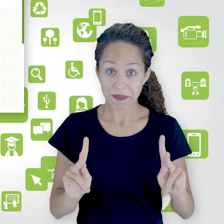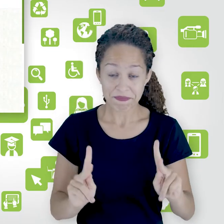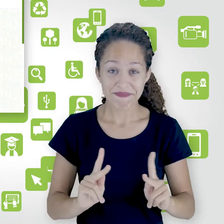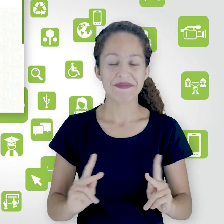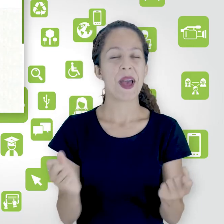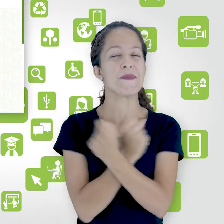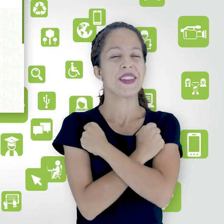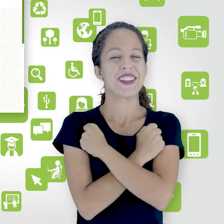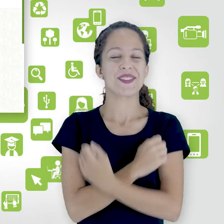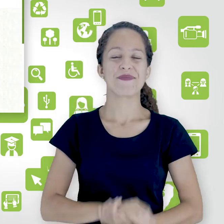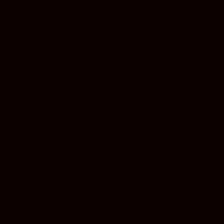Um abraço.